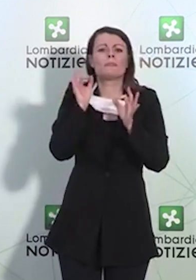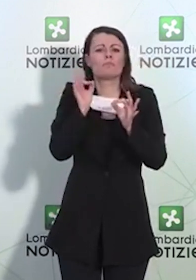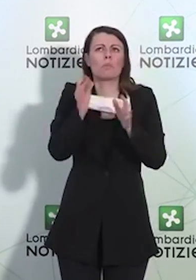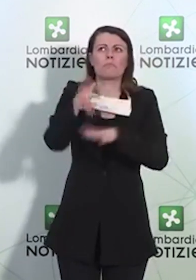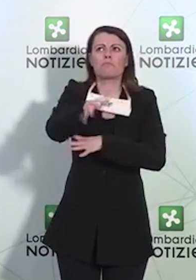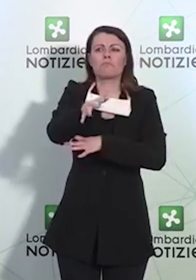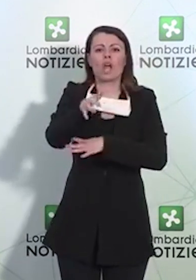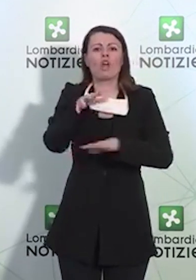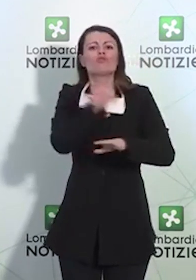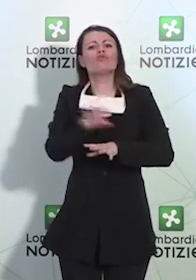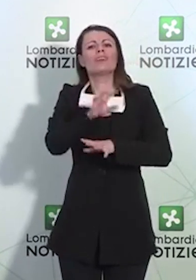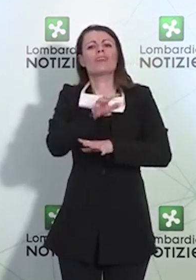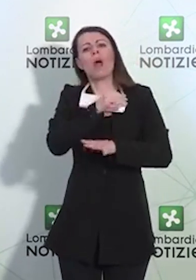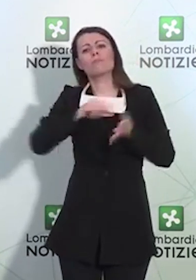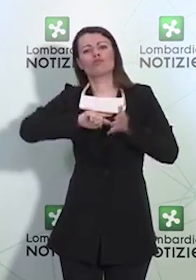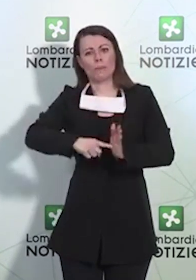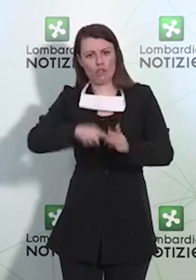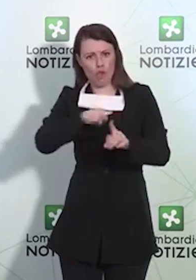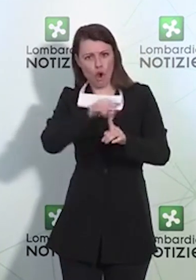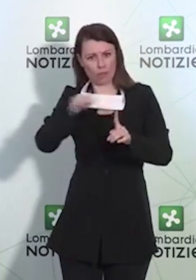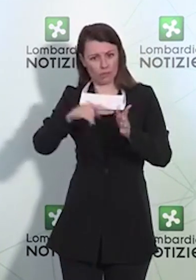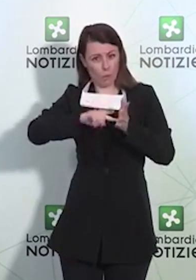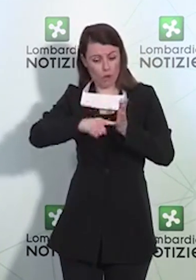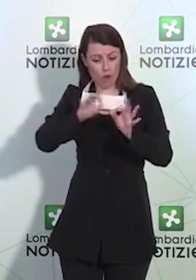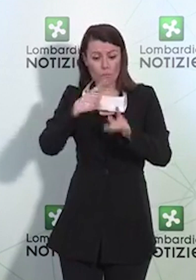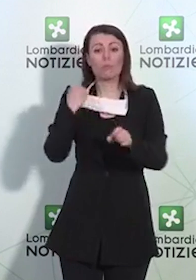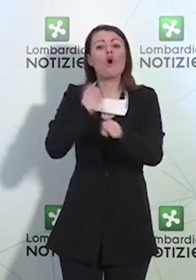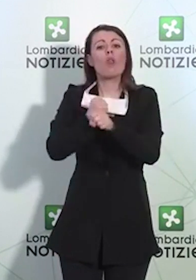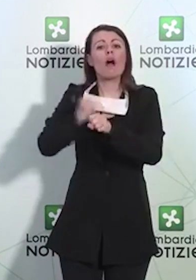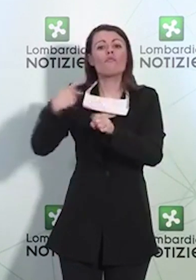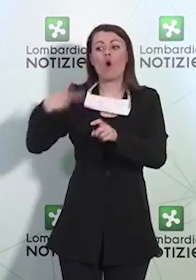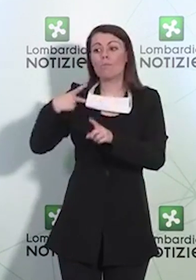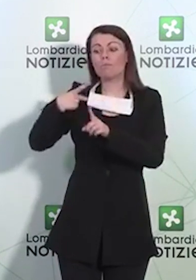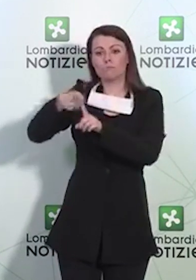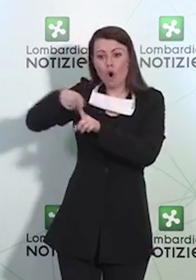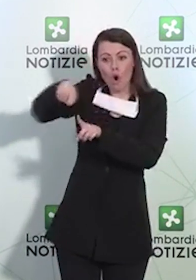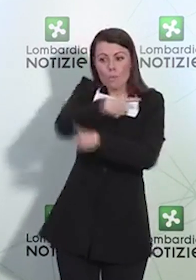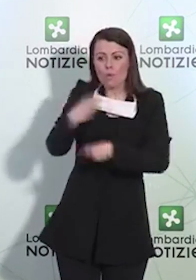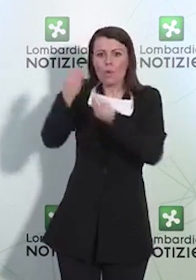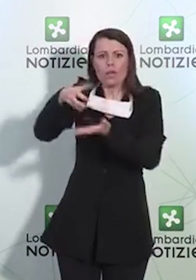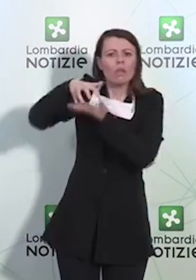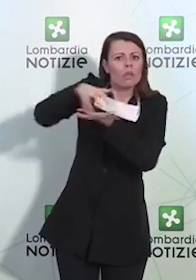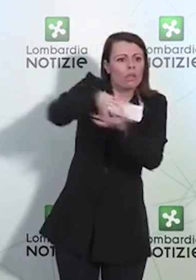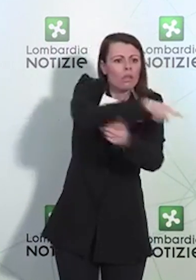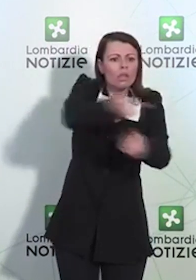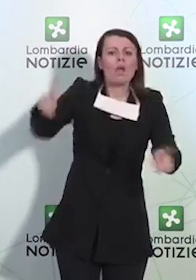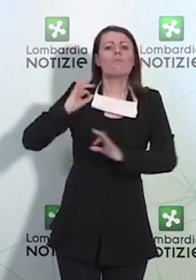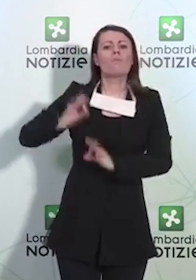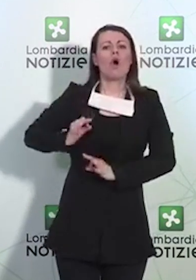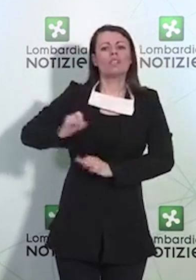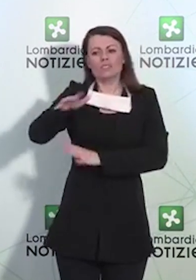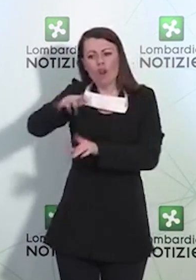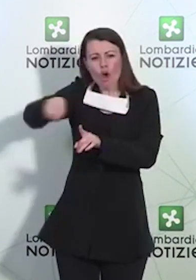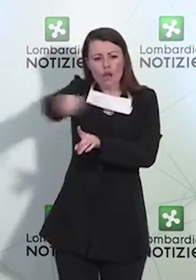mezzo milione il lavoro delle polizie locali che possano quindi dedicarsi più intensamente all